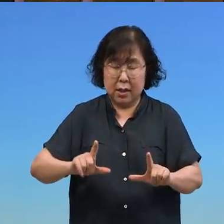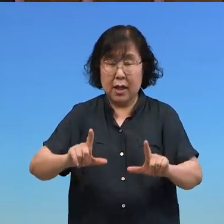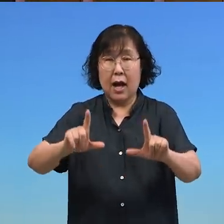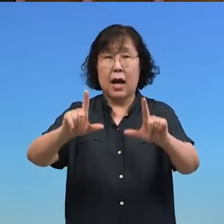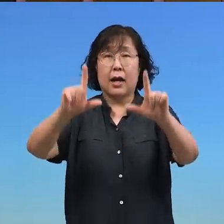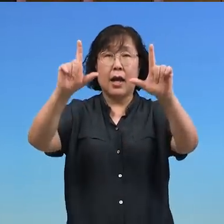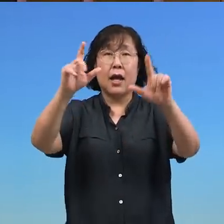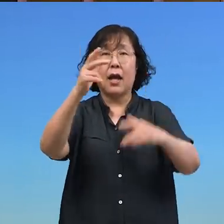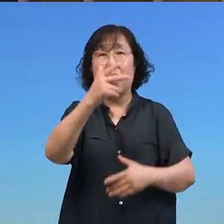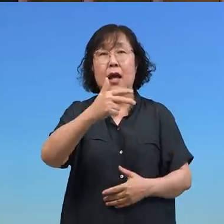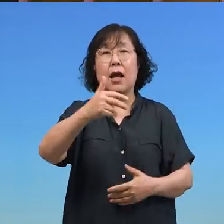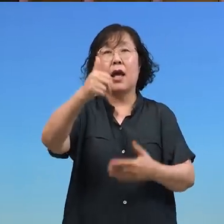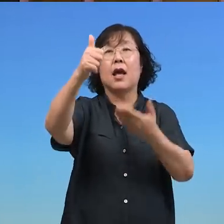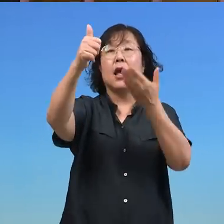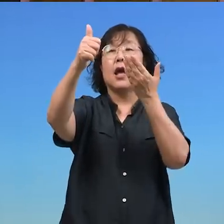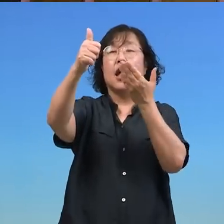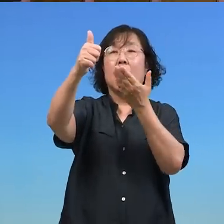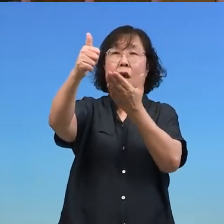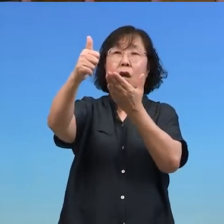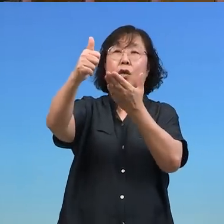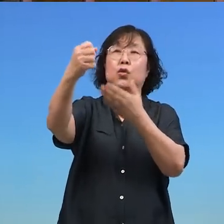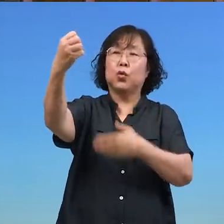주께서 말씀하시오